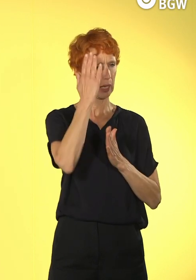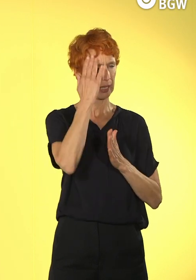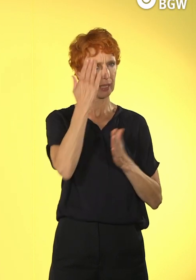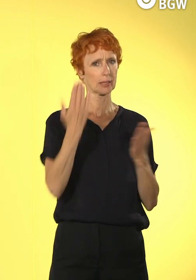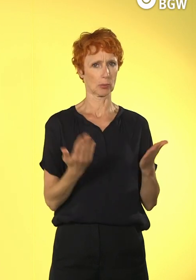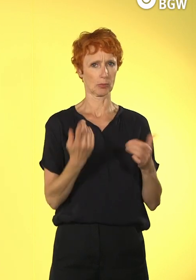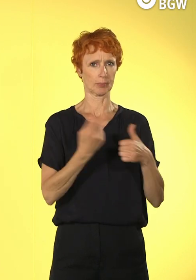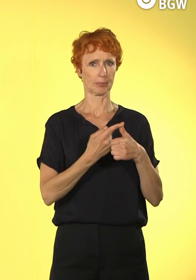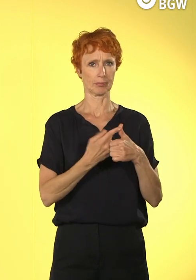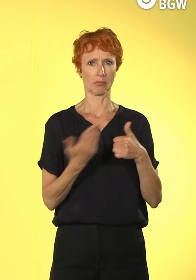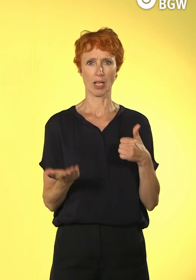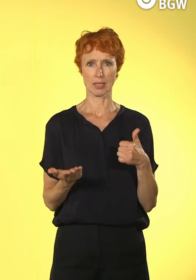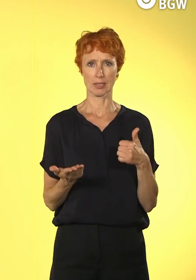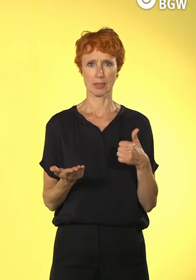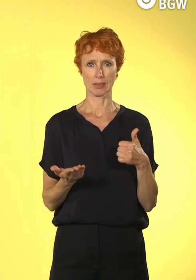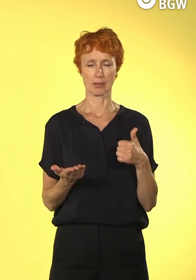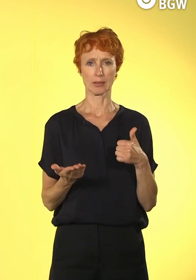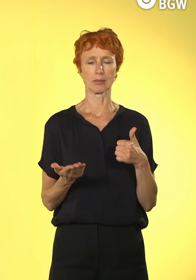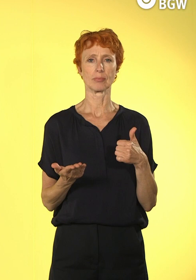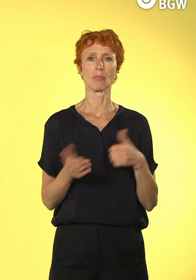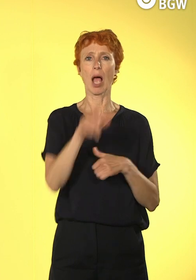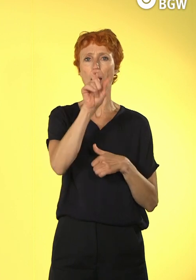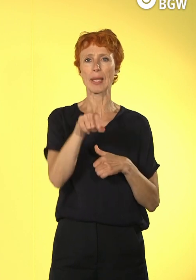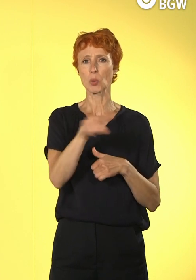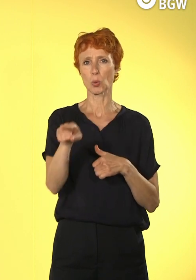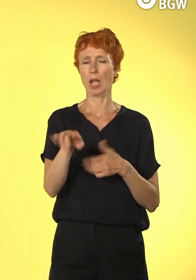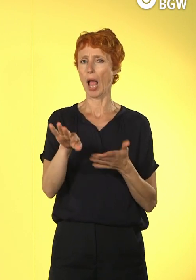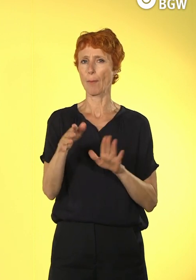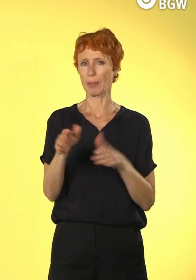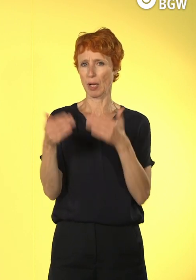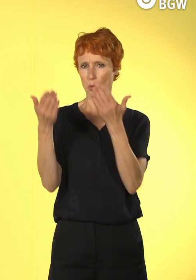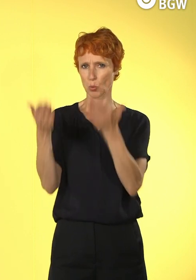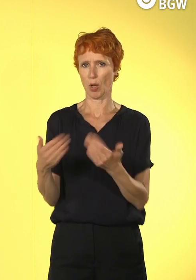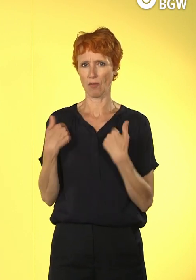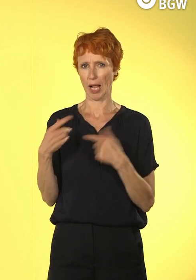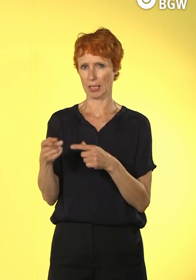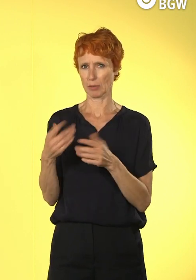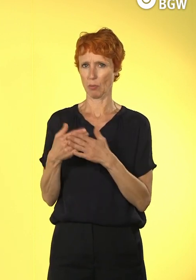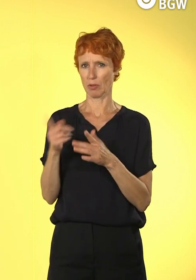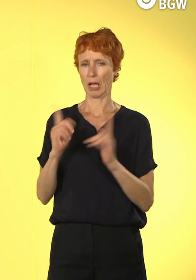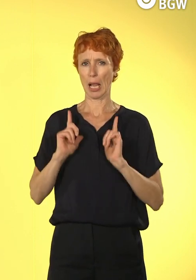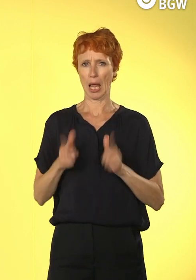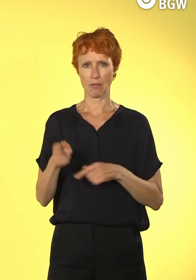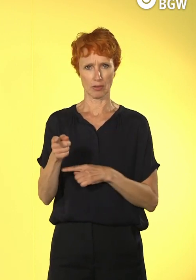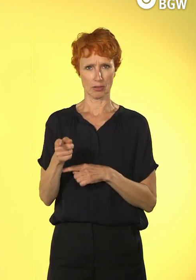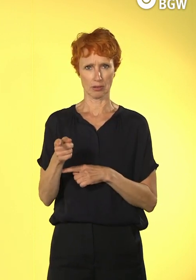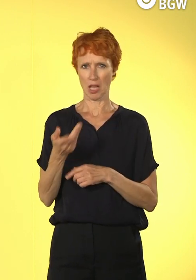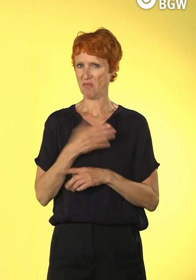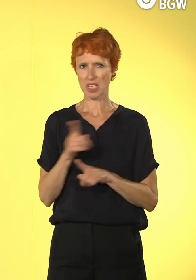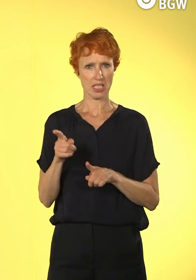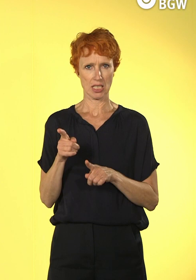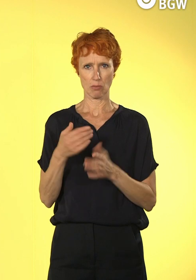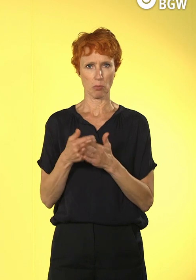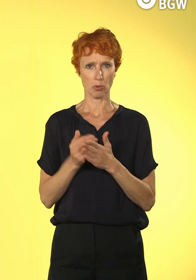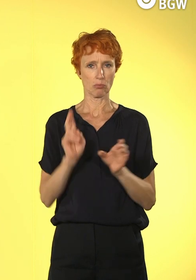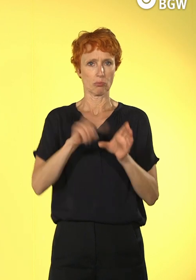Erstens, es gibt manchmal Personen, die sagen, ich habe da gar keine Lust drauf. Ich bin aus einem ganz anderen Grund in die